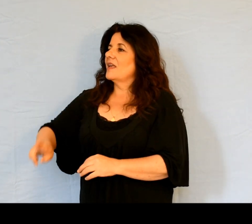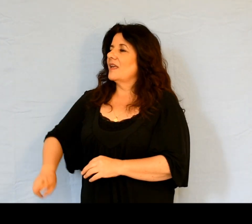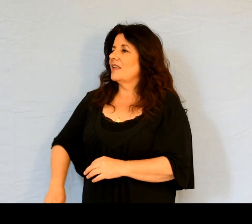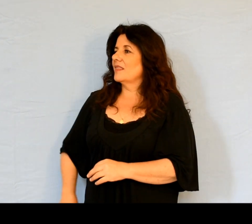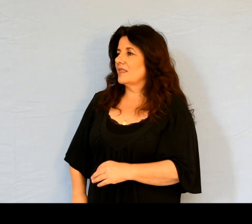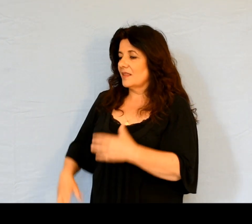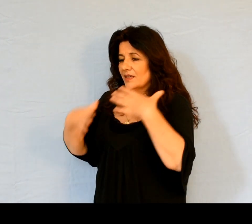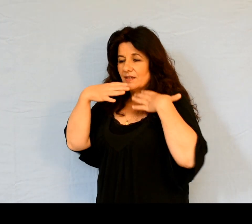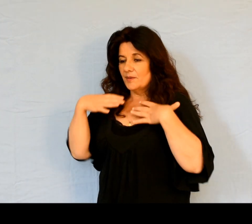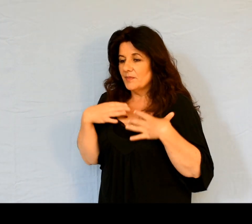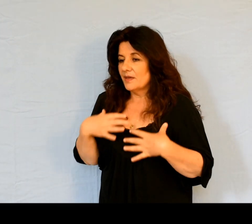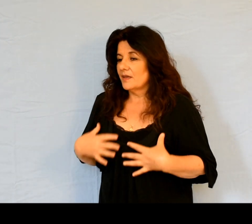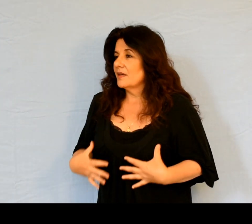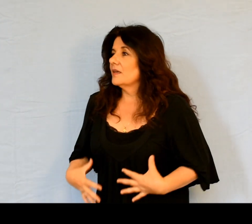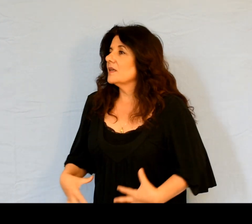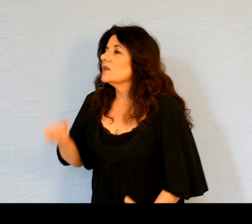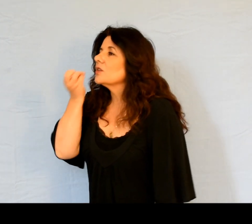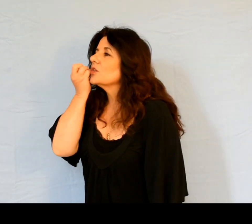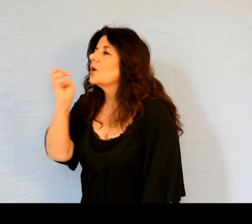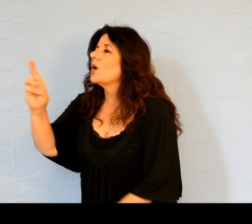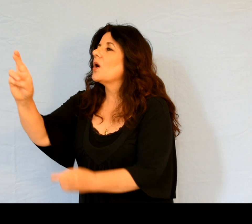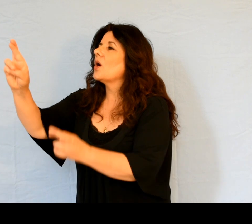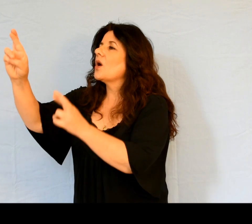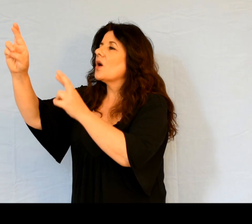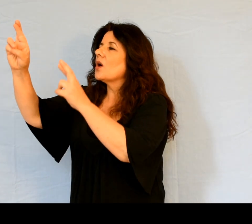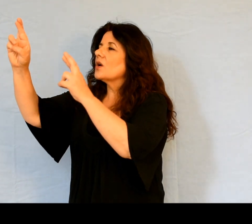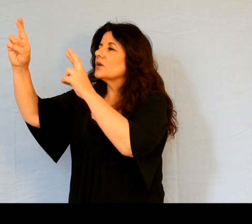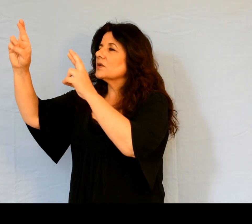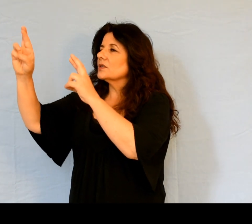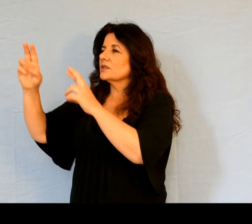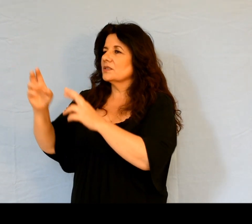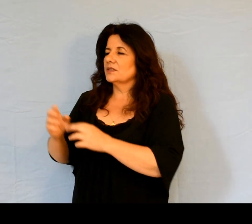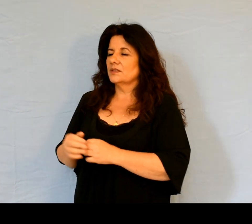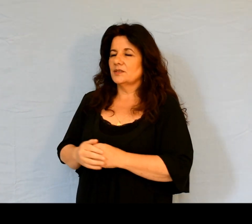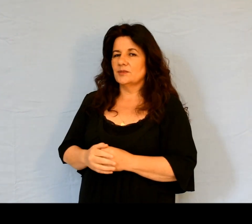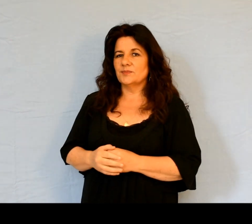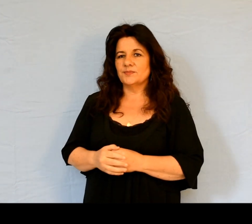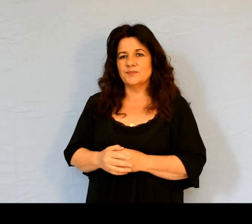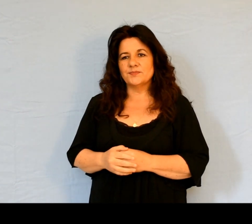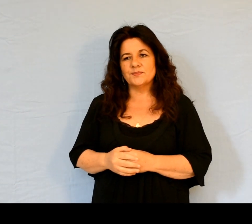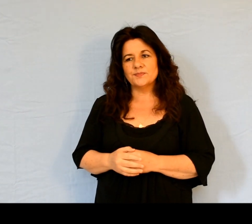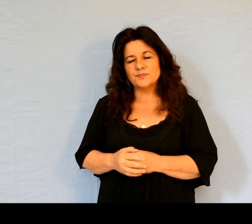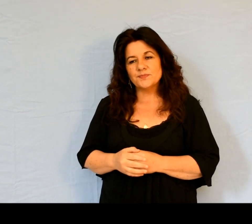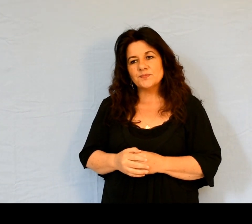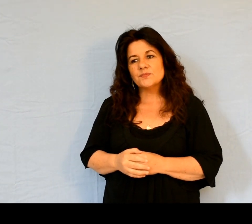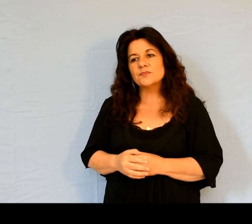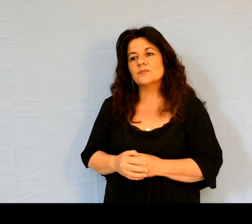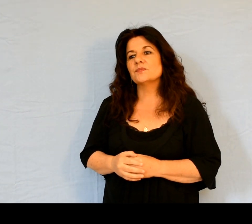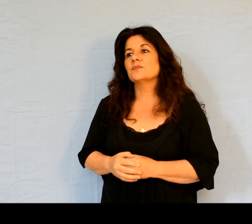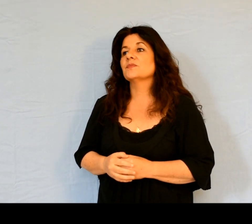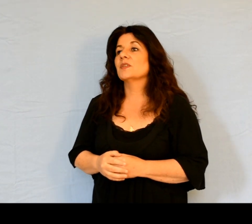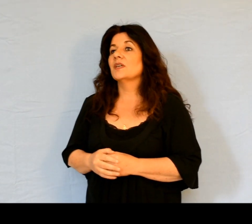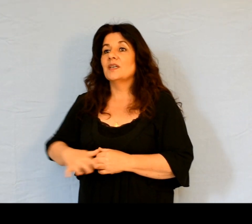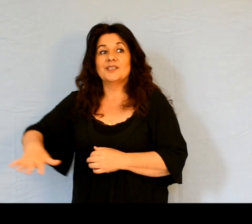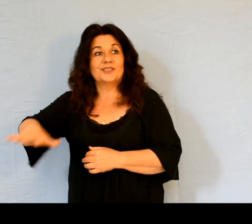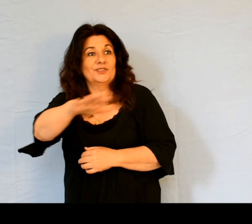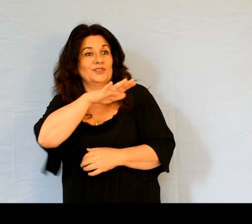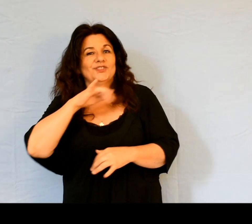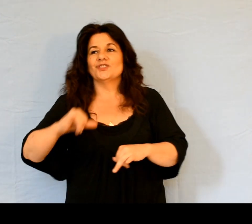toute parée d'or. Tes jeunes filles sont ses